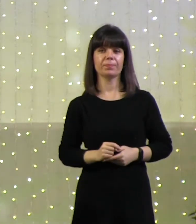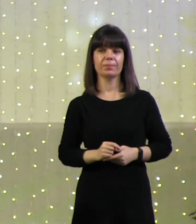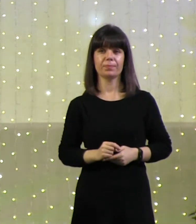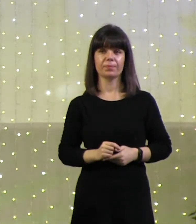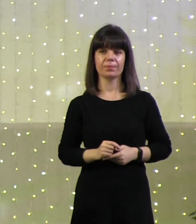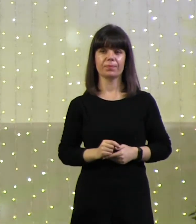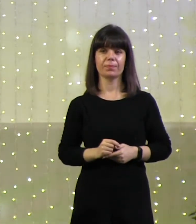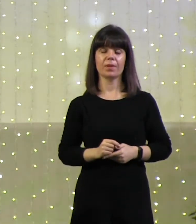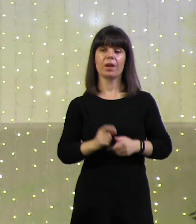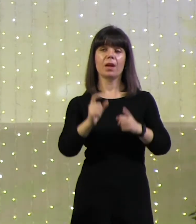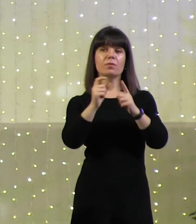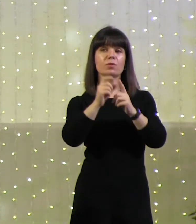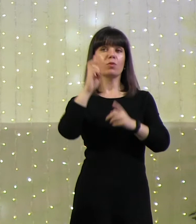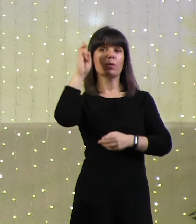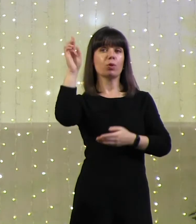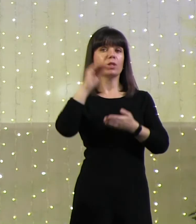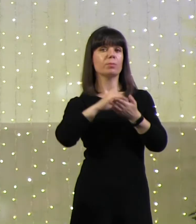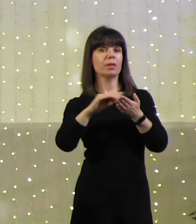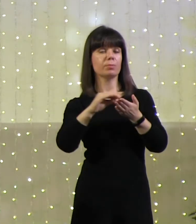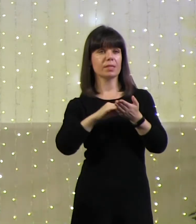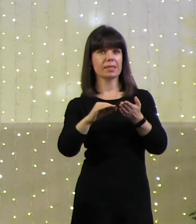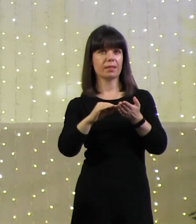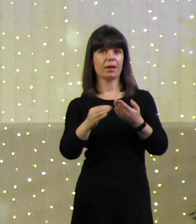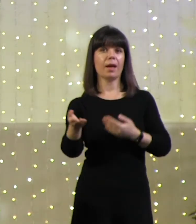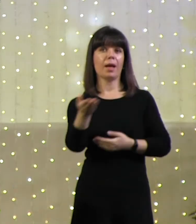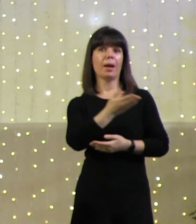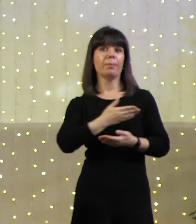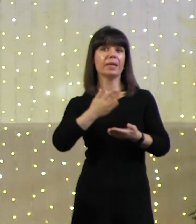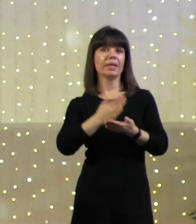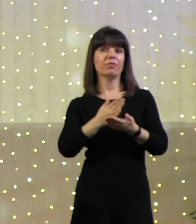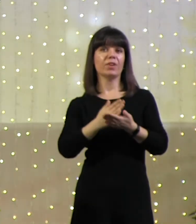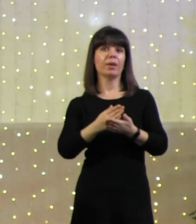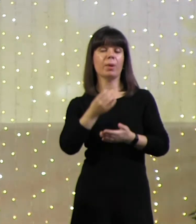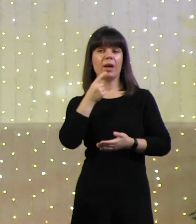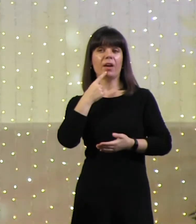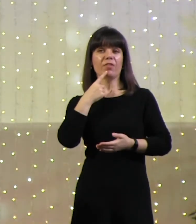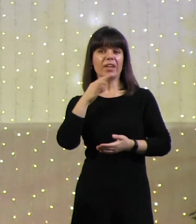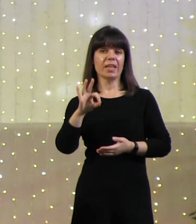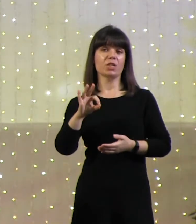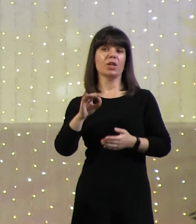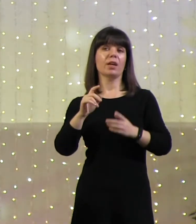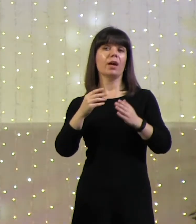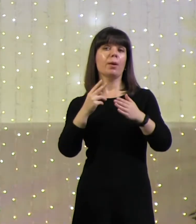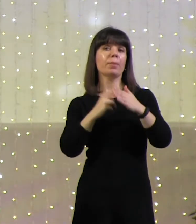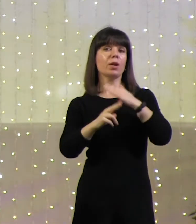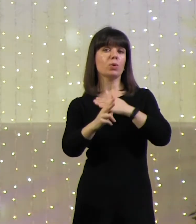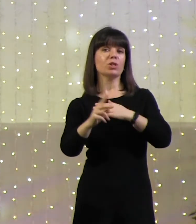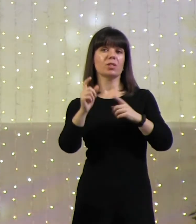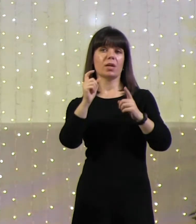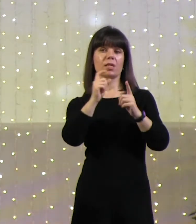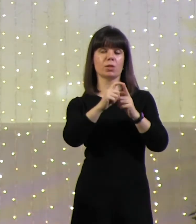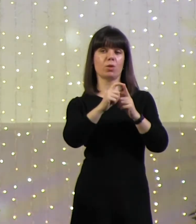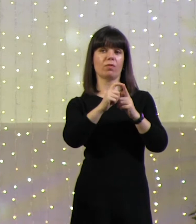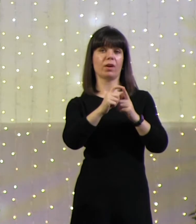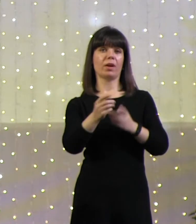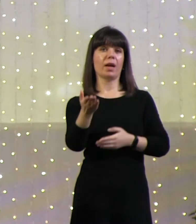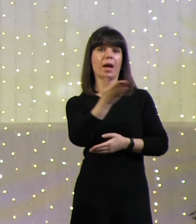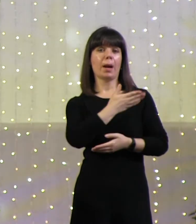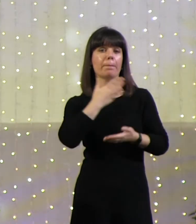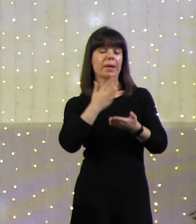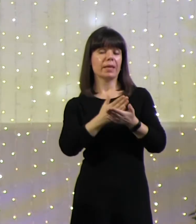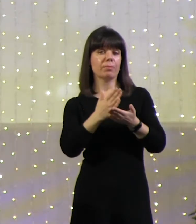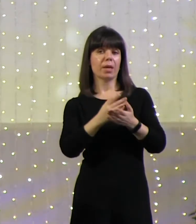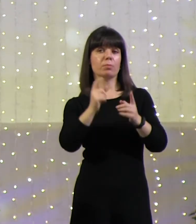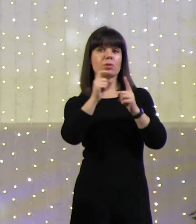О Слове Божьем написано так, и при том, мы имеем вернейшее пророческое слово, мы его имеем, и оно